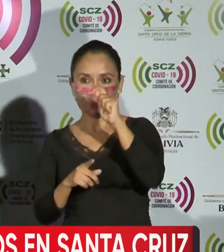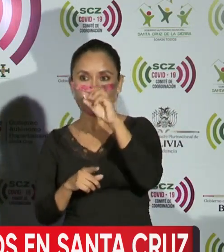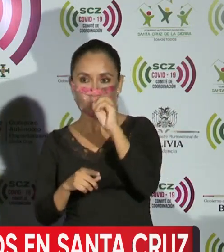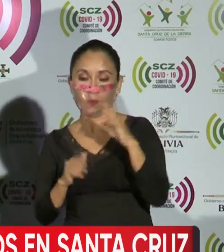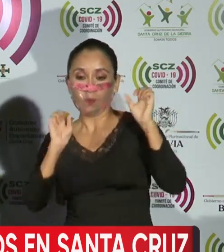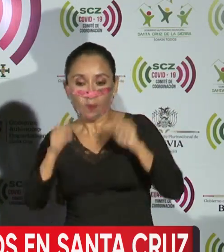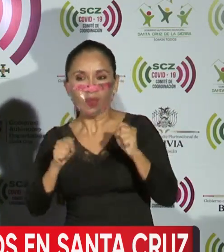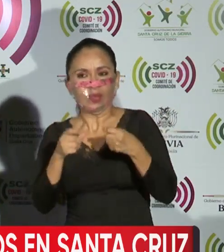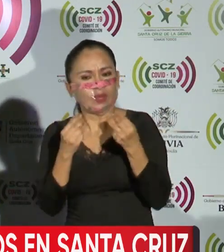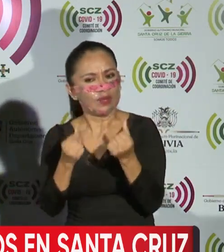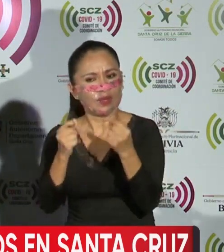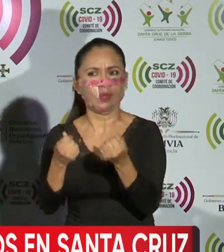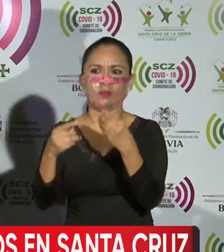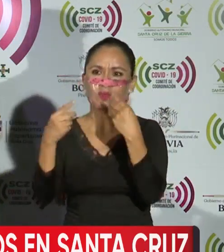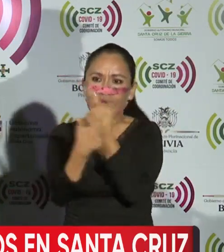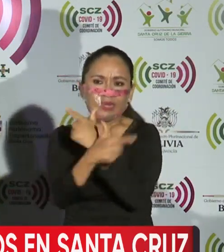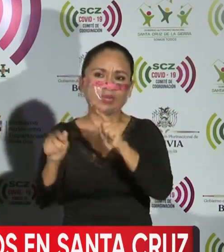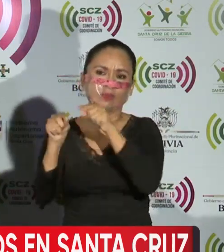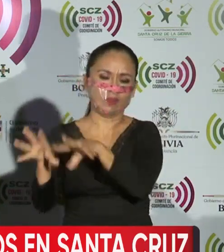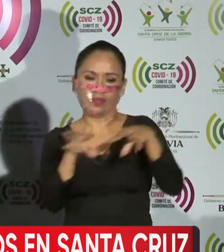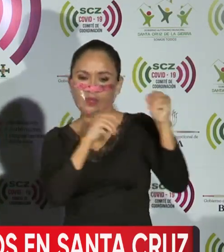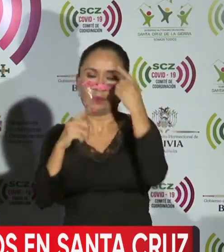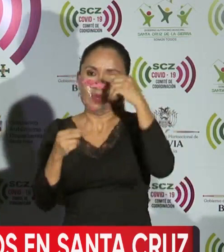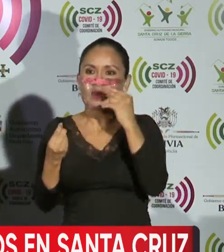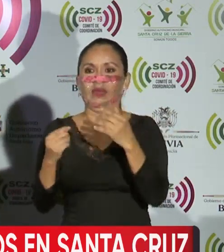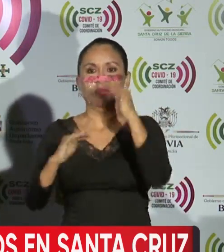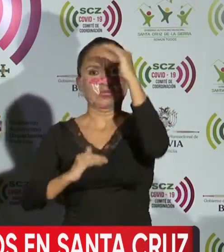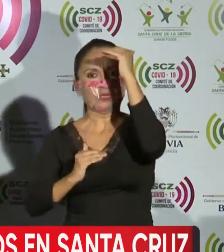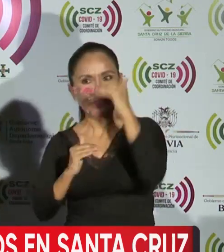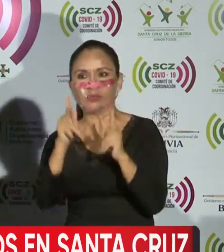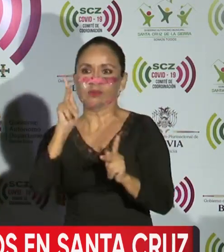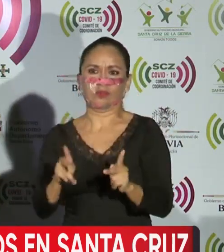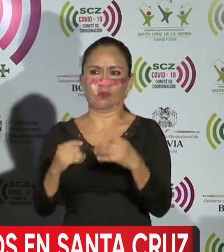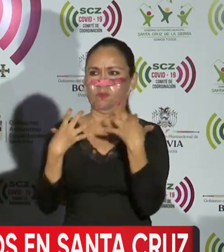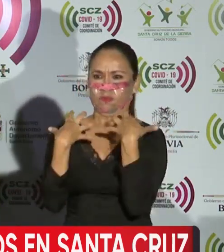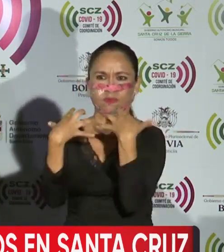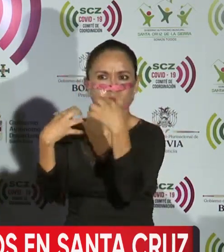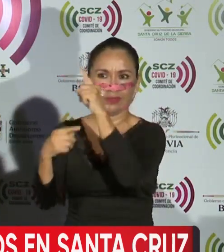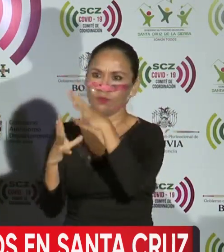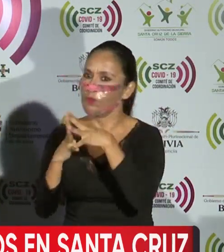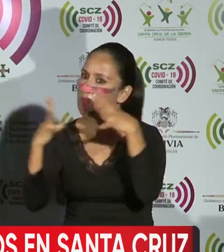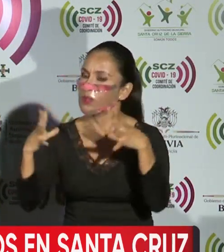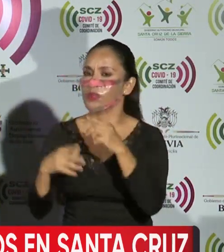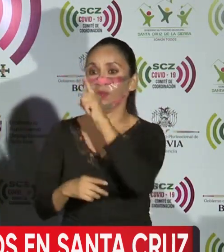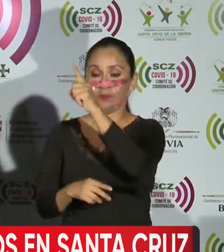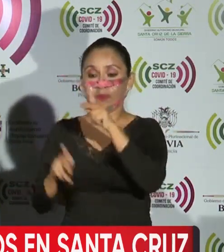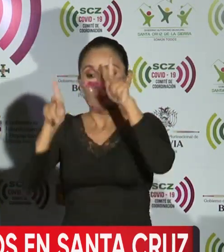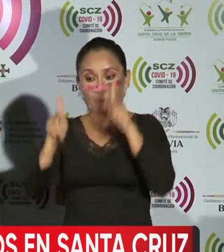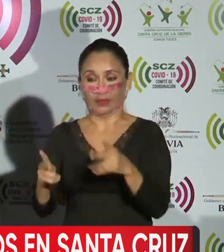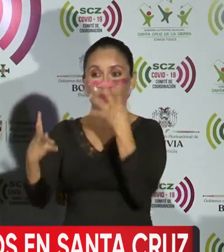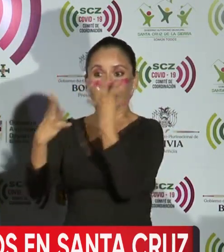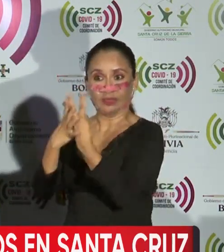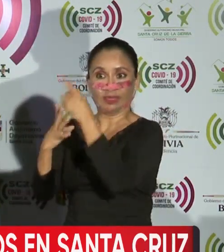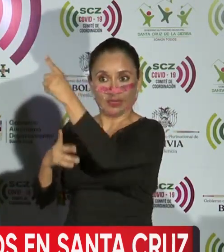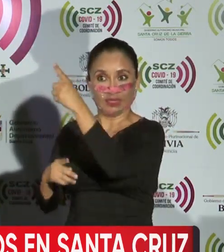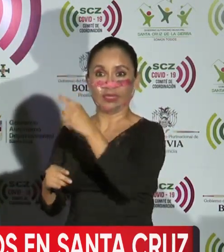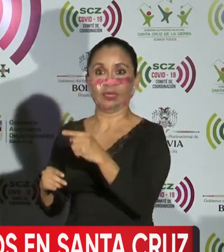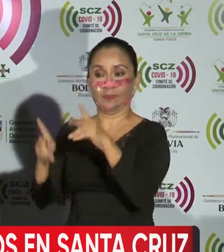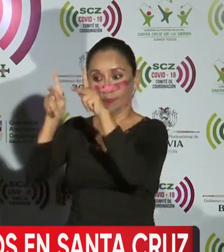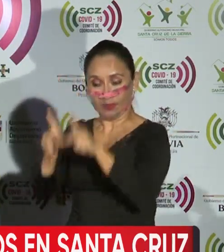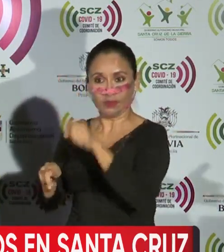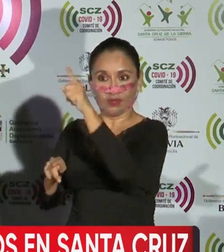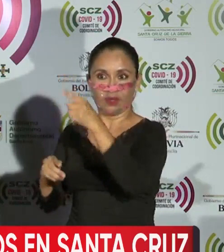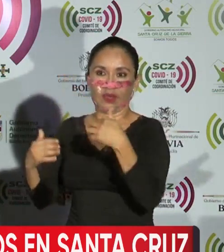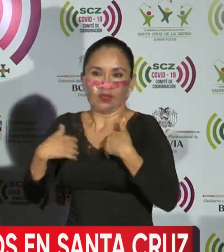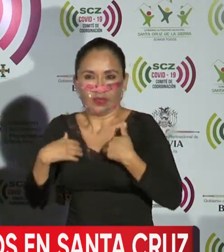para descongestionar también la cárcel. Las personas del penal, los privados de libertad,